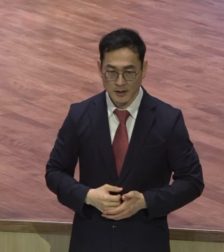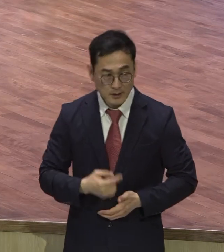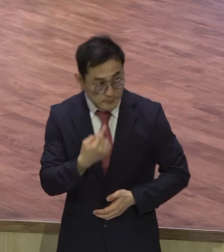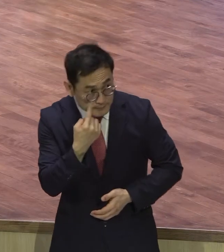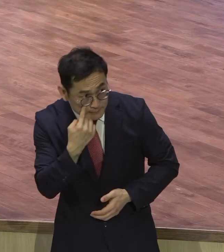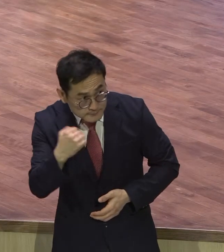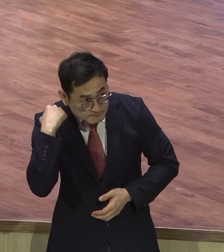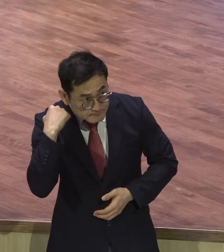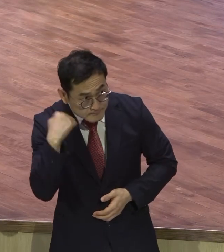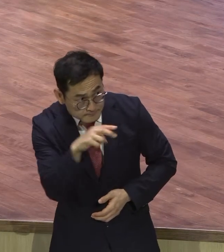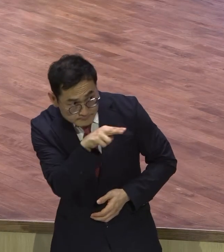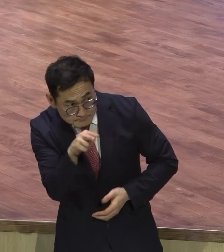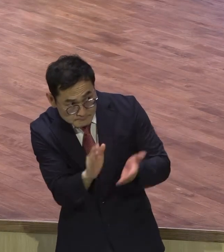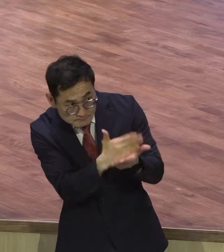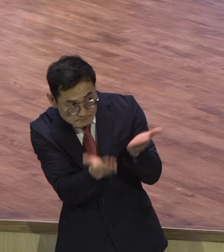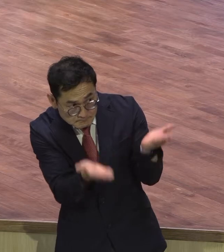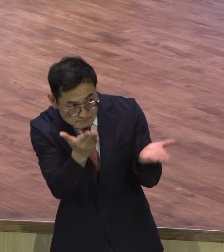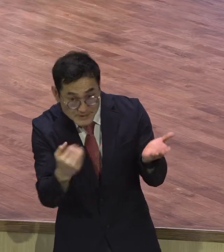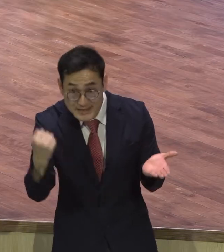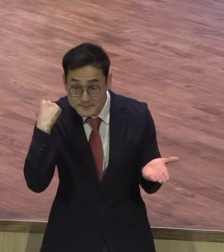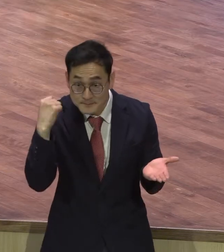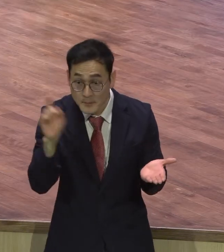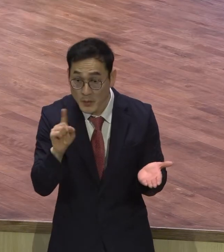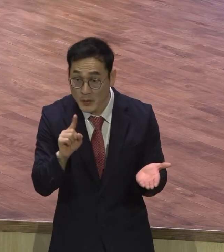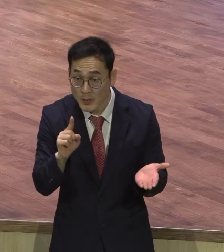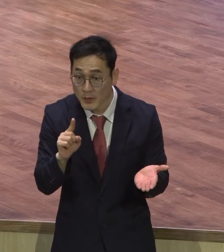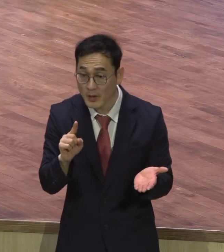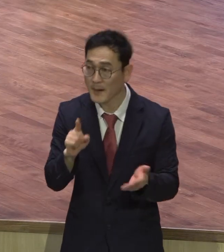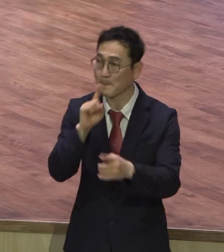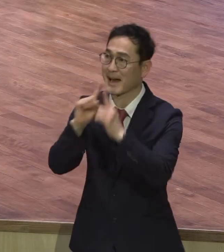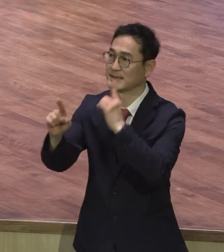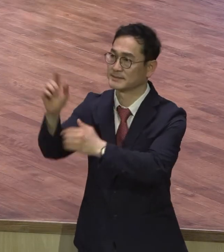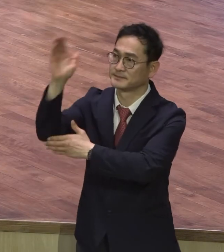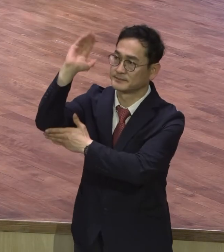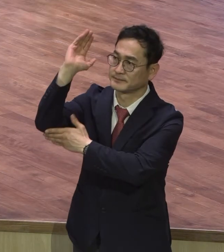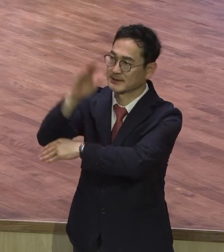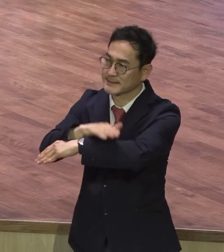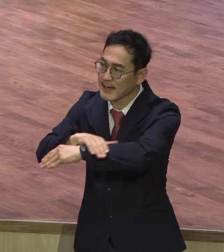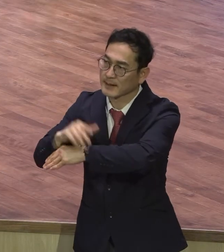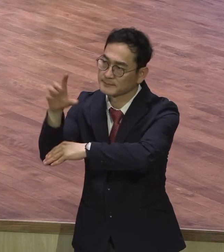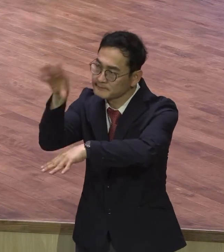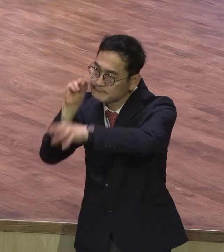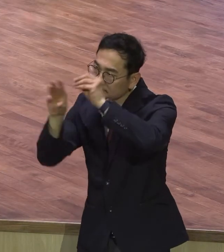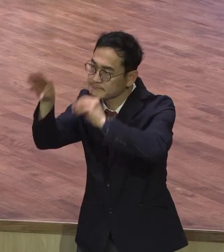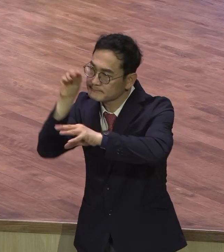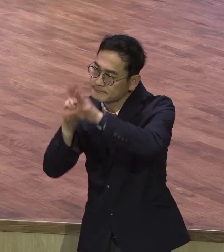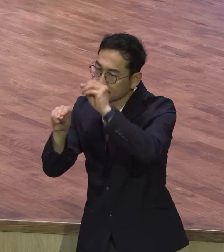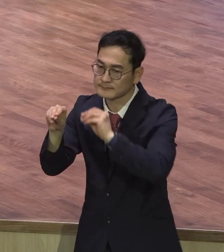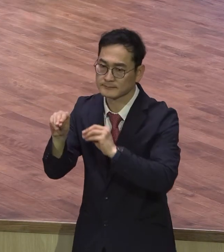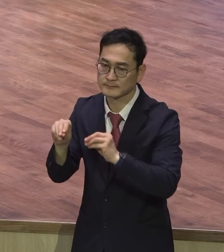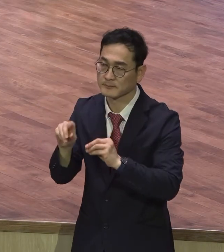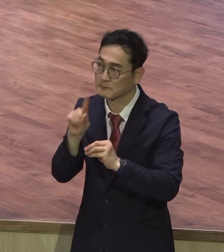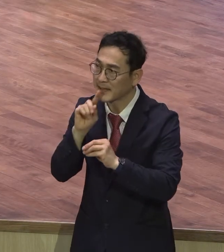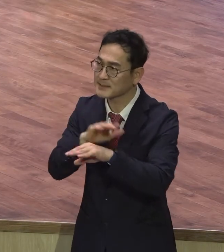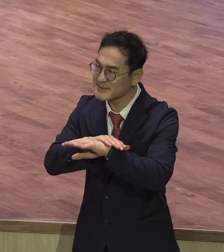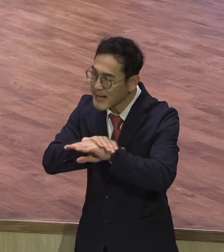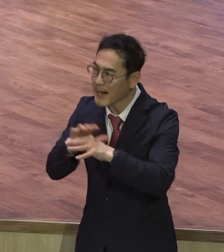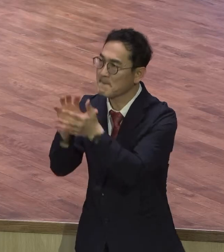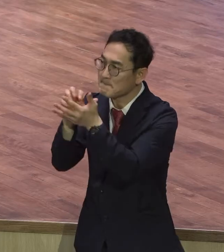그것이 바로 강단 매시에 초점 맞추는 겁니다 고집 피우지 마세요 변명하지 마세요